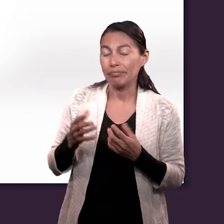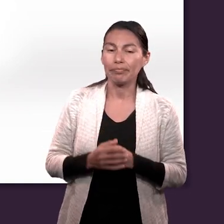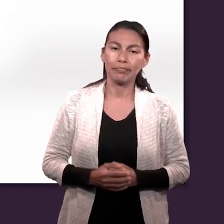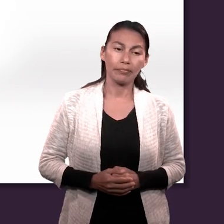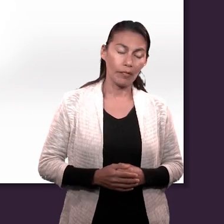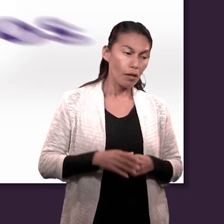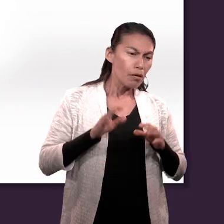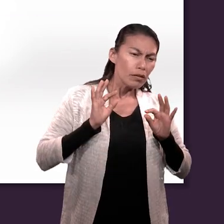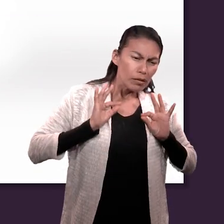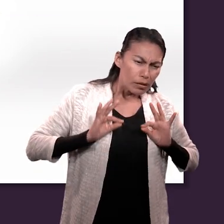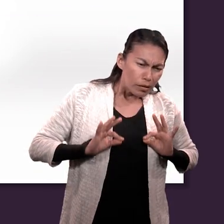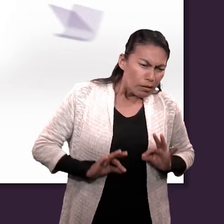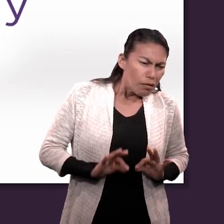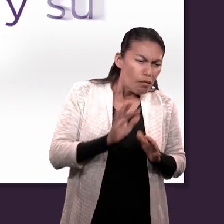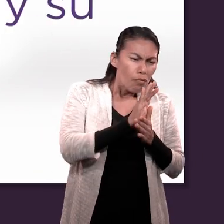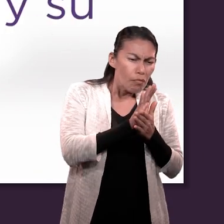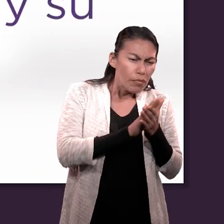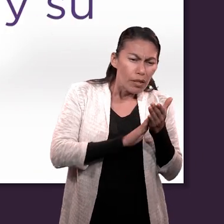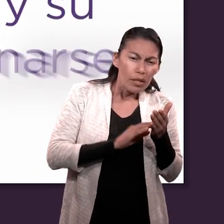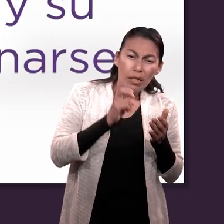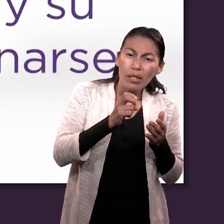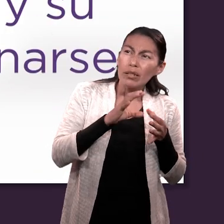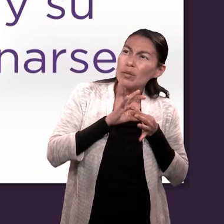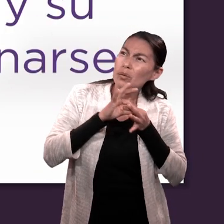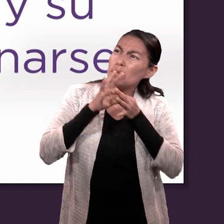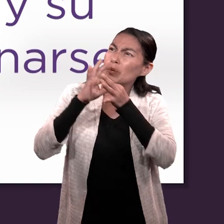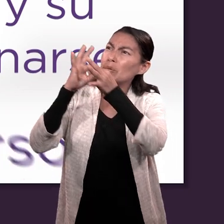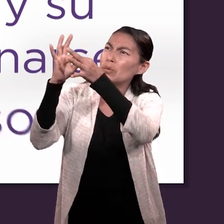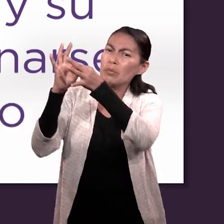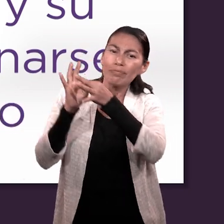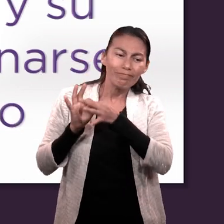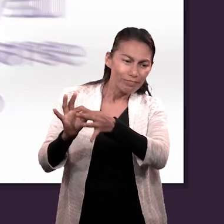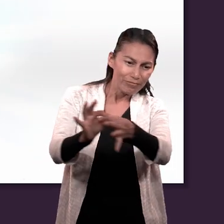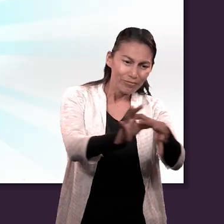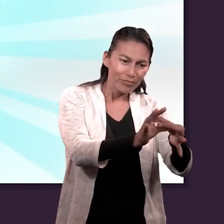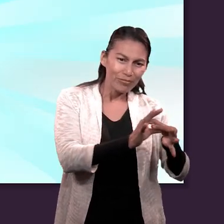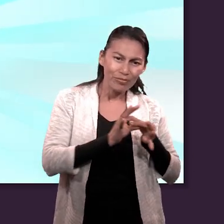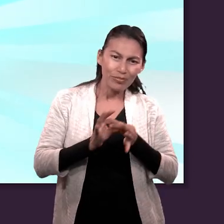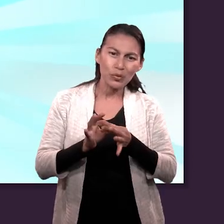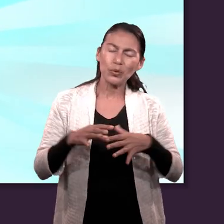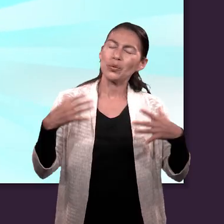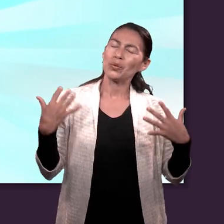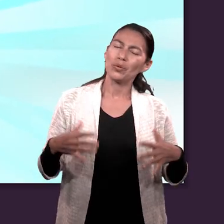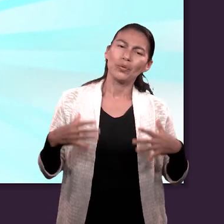carácter de Dios y su manera de relacionarse con el universo y con nosotros los pecadores.